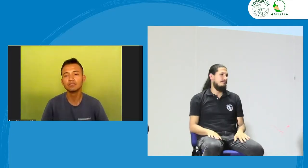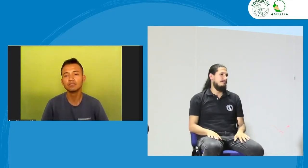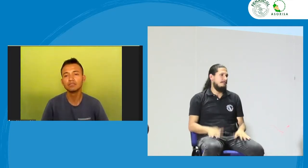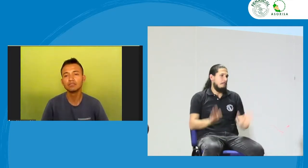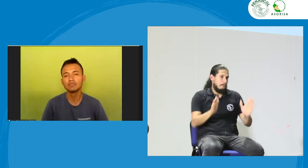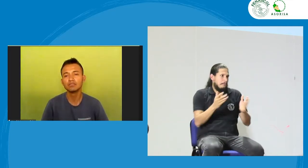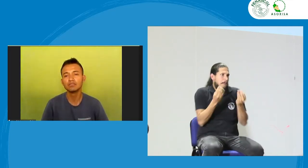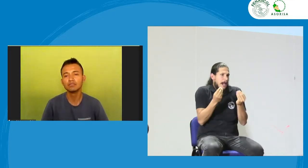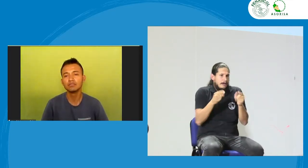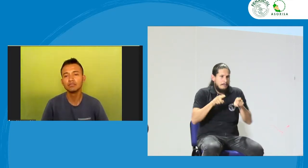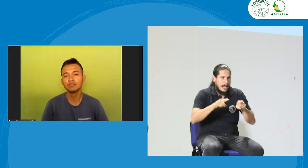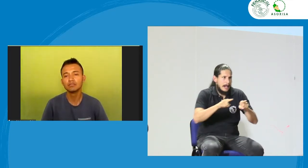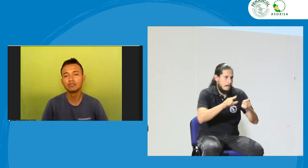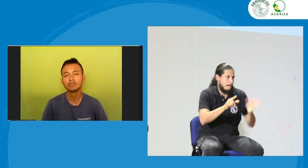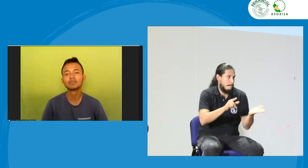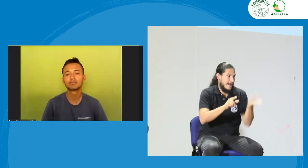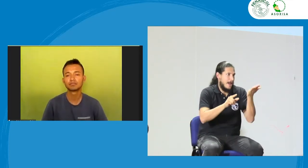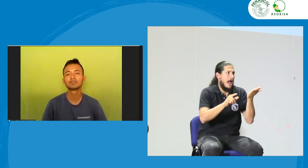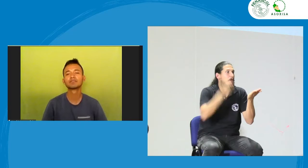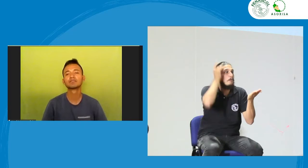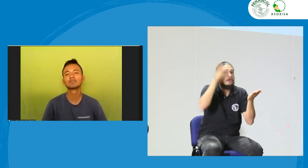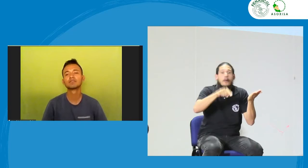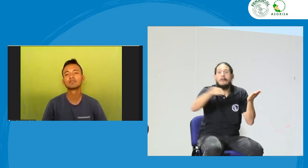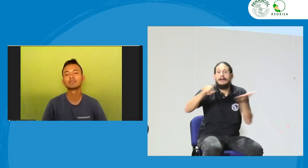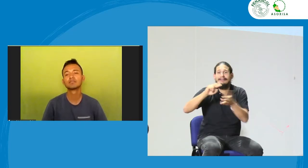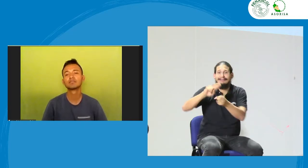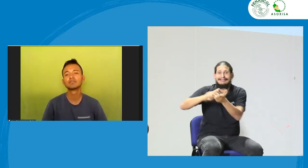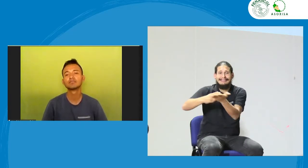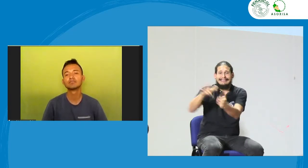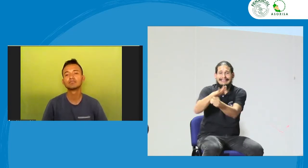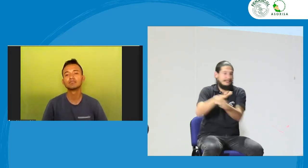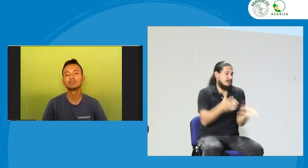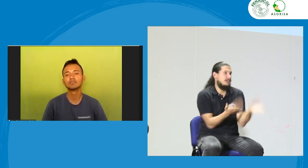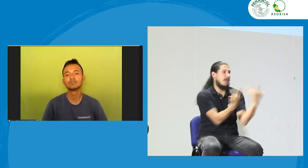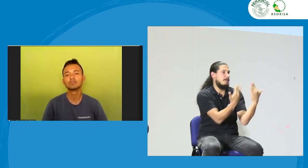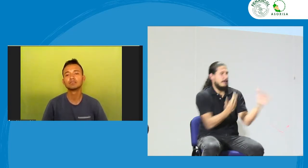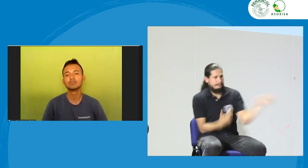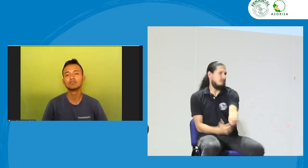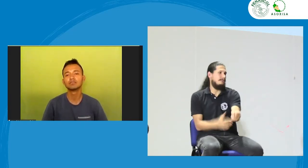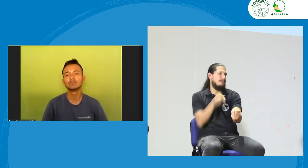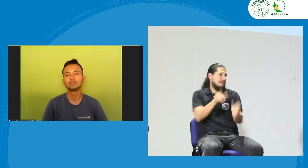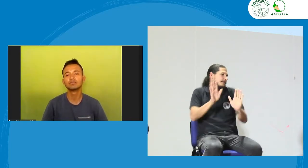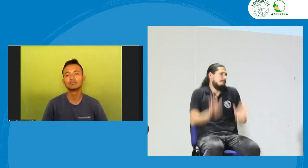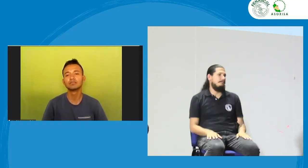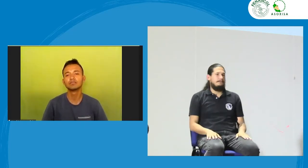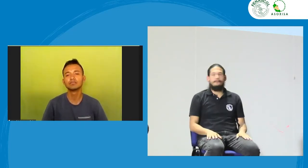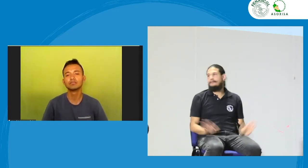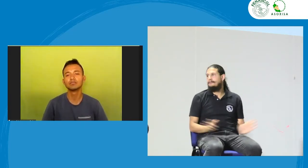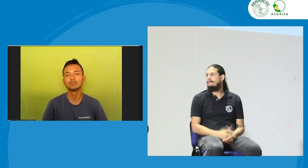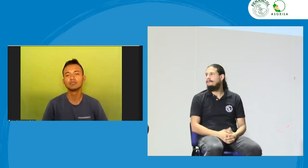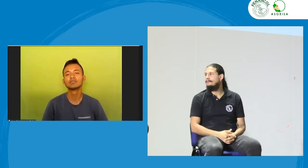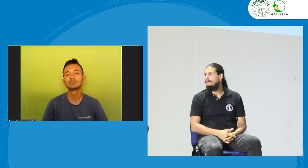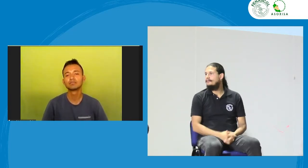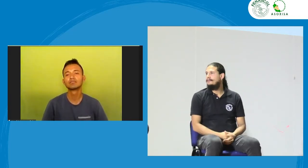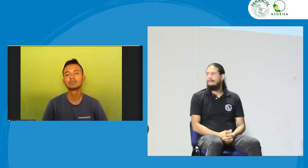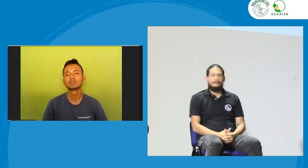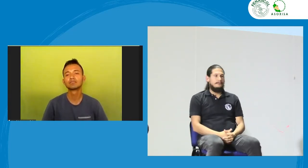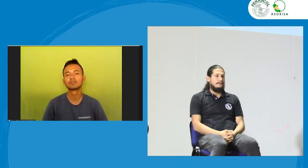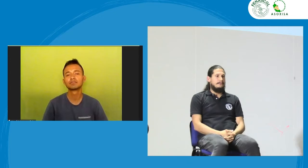formarlo mejorar esas competencias para que pueda prestar un mejor servicio es un trabajo paralelo mientras vamos encontrando vamos formando vamos trabajando con